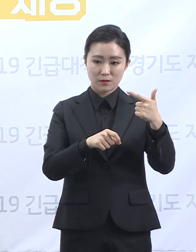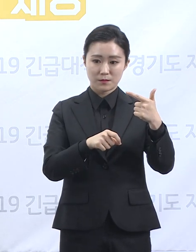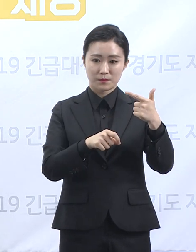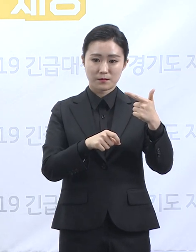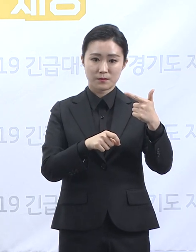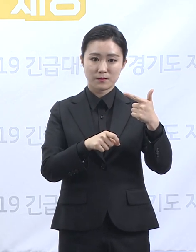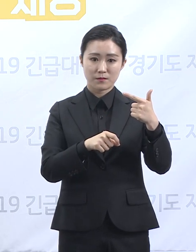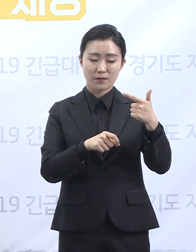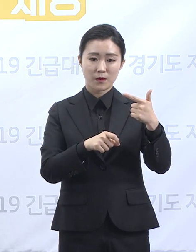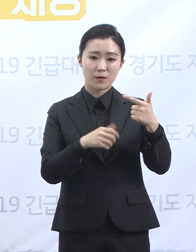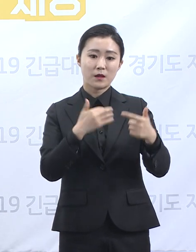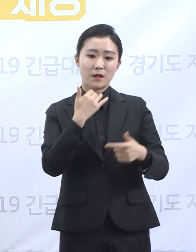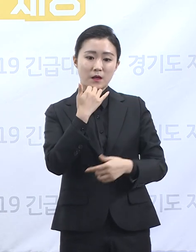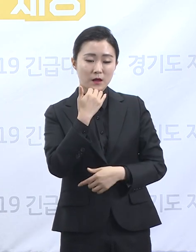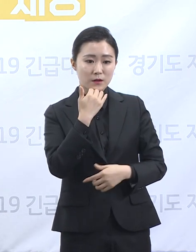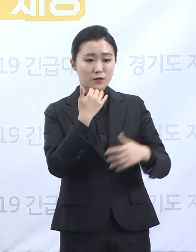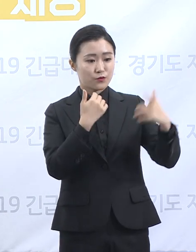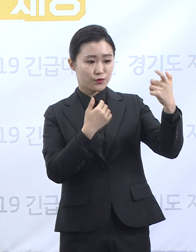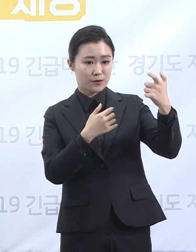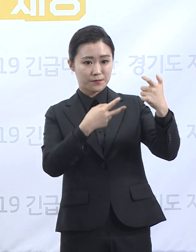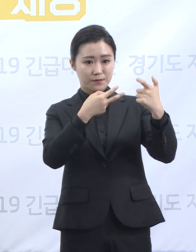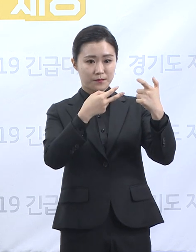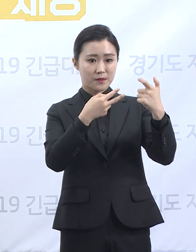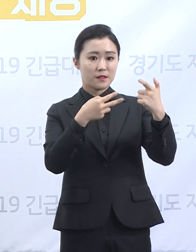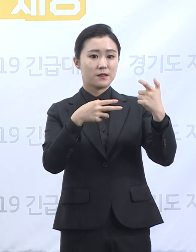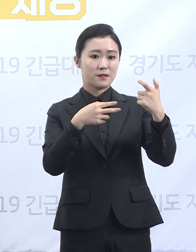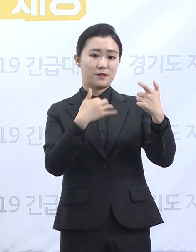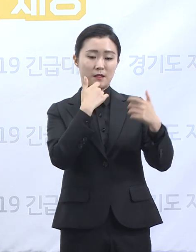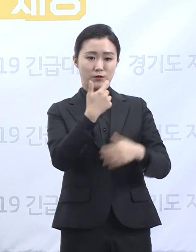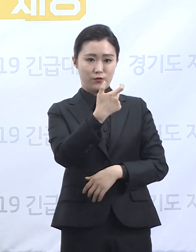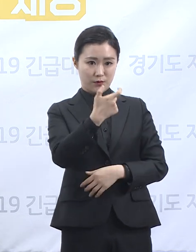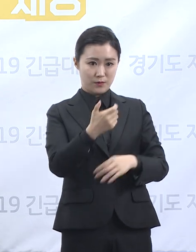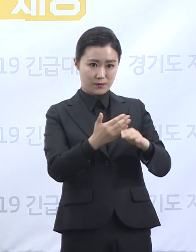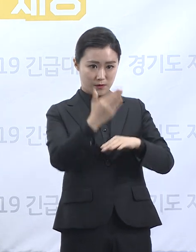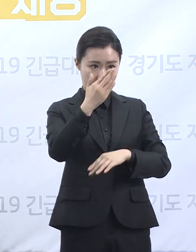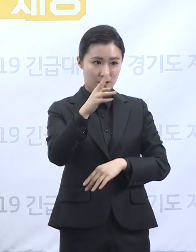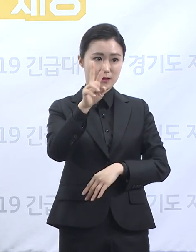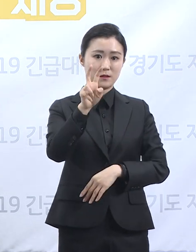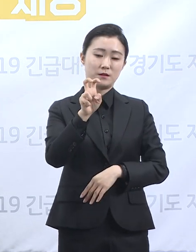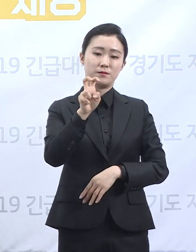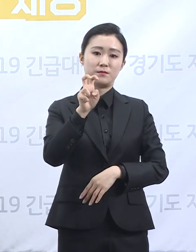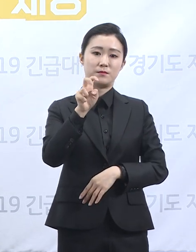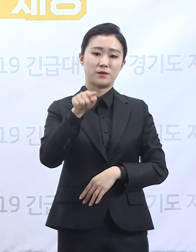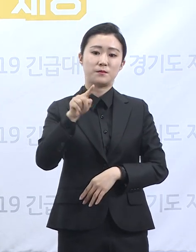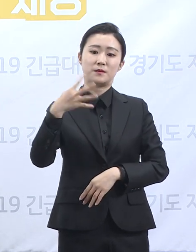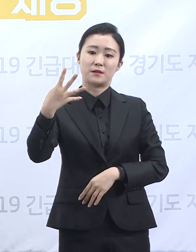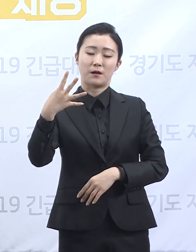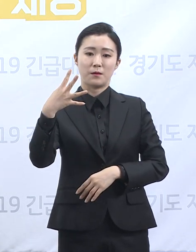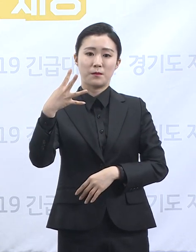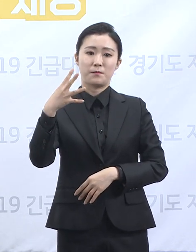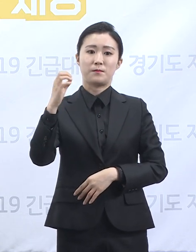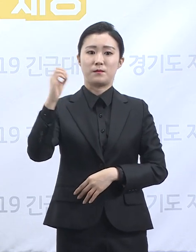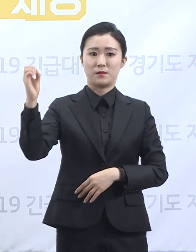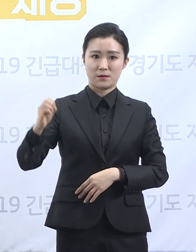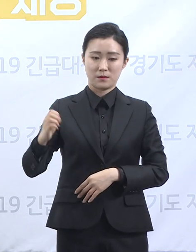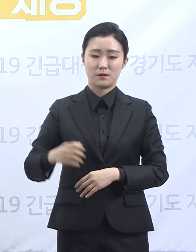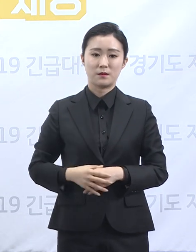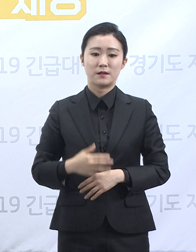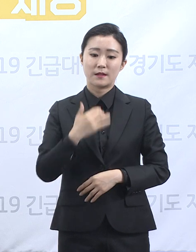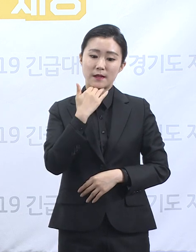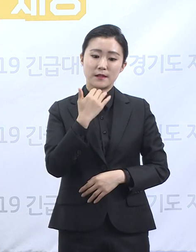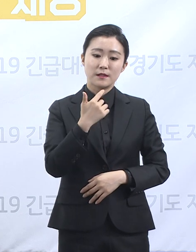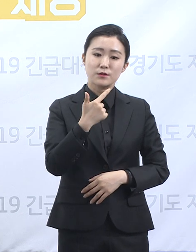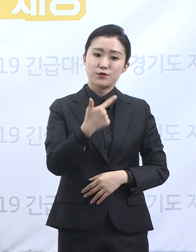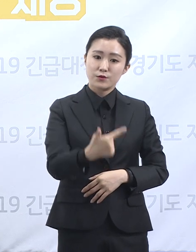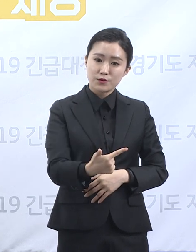60세 이상 비율이 20.3%였습니다. 그에 비해 이번 6월에는 60세 이상 비율이